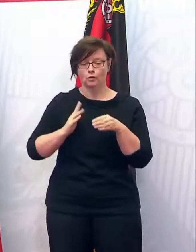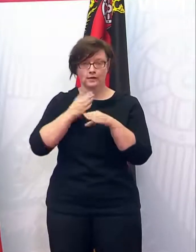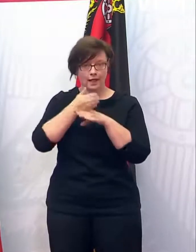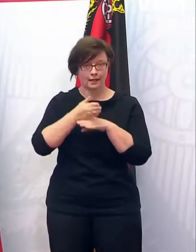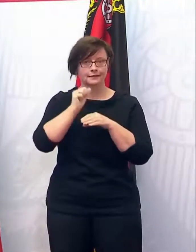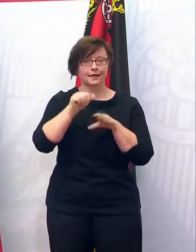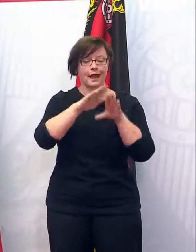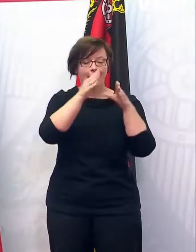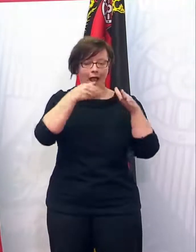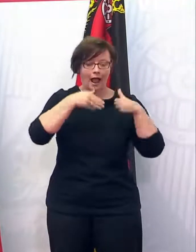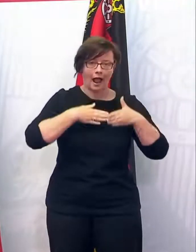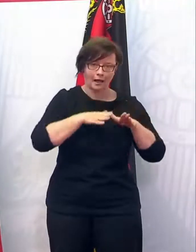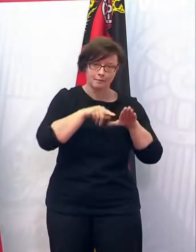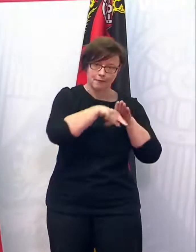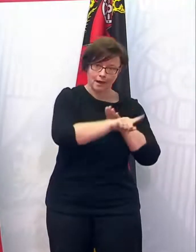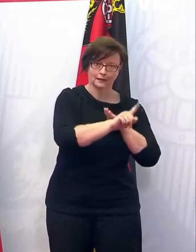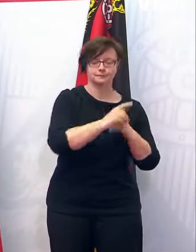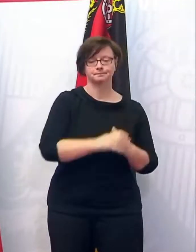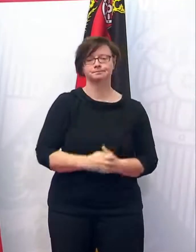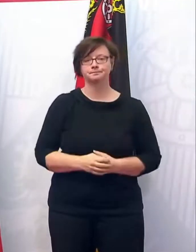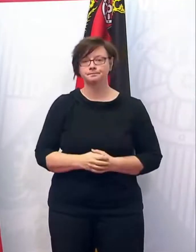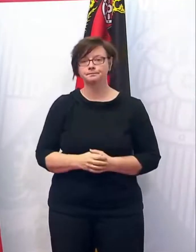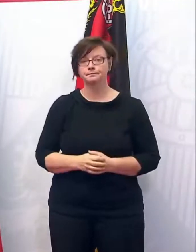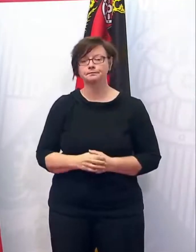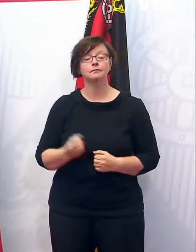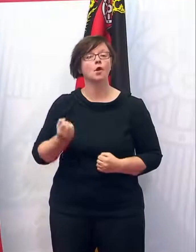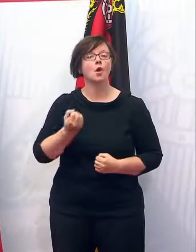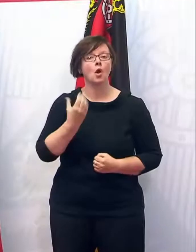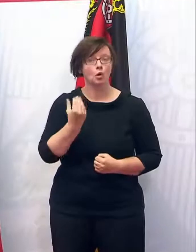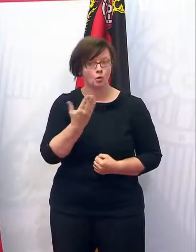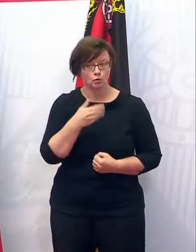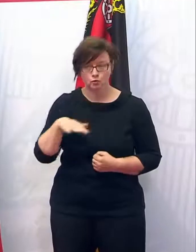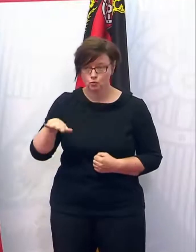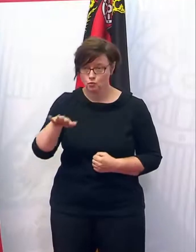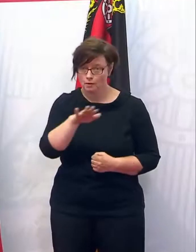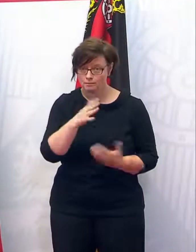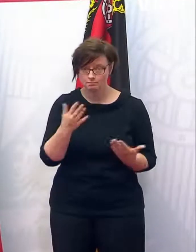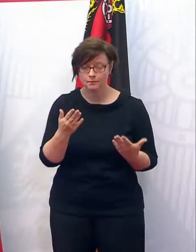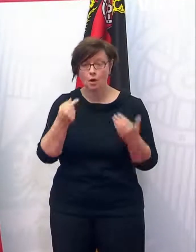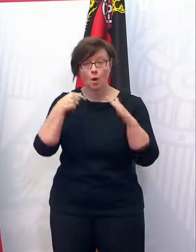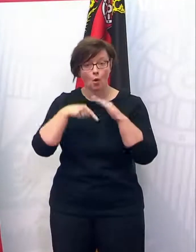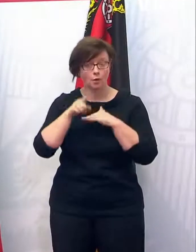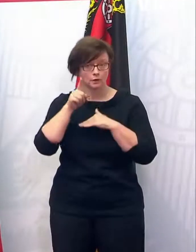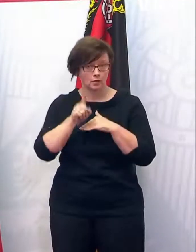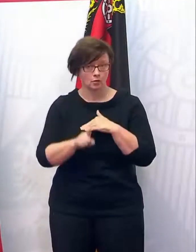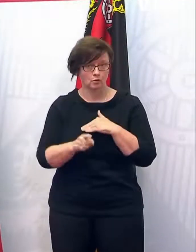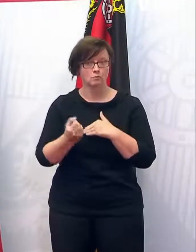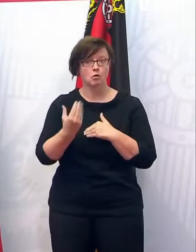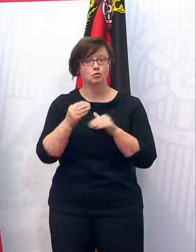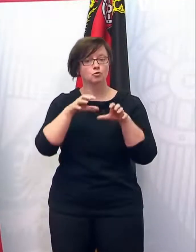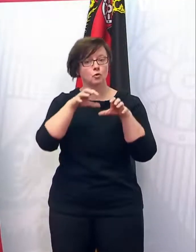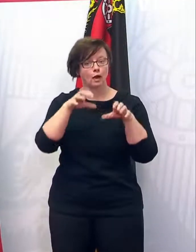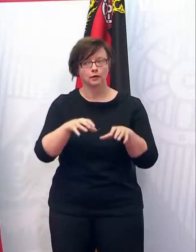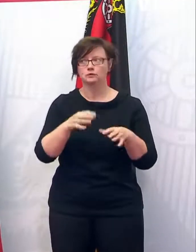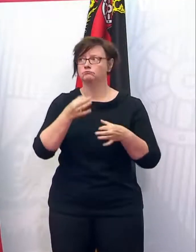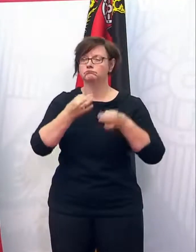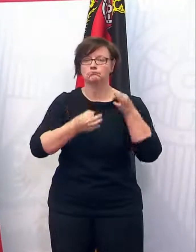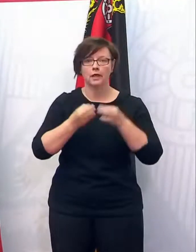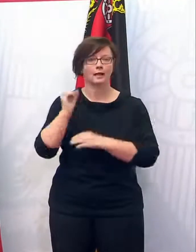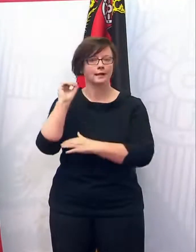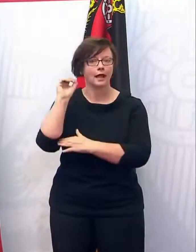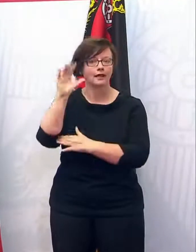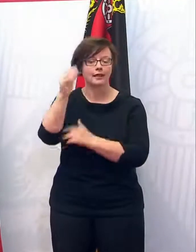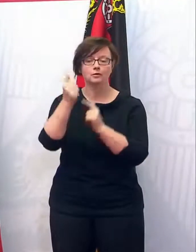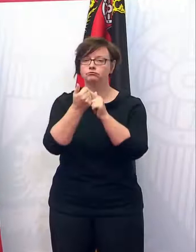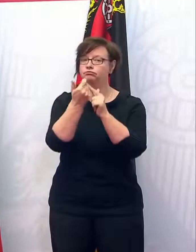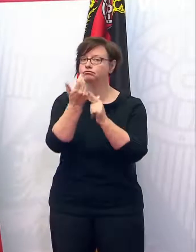die Hallenbäder in unseren Hotels. Für die Kultur gilt überall unter 100 Kultureinrichtungen, das sind Theater, Kinos